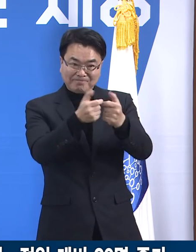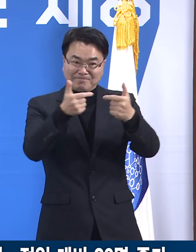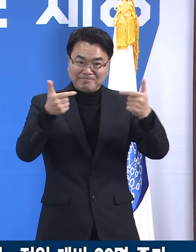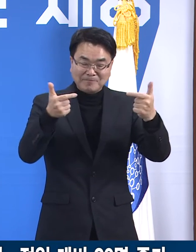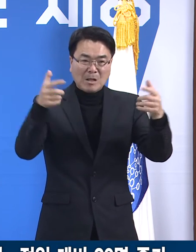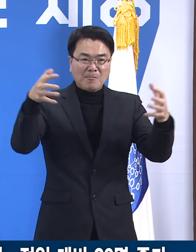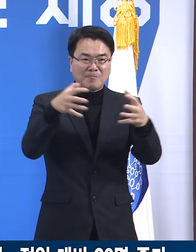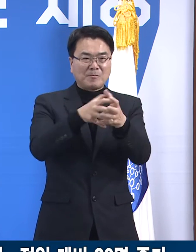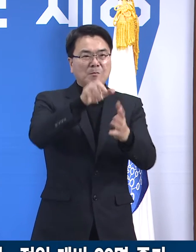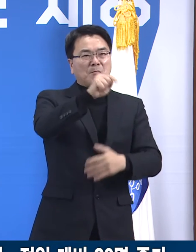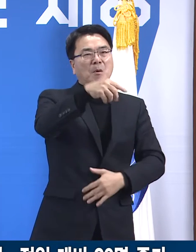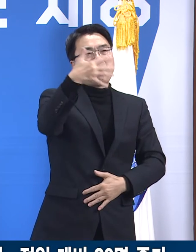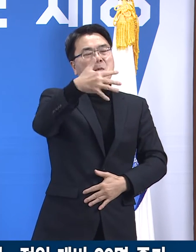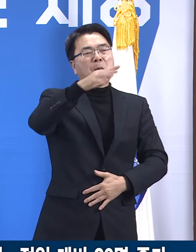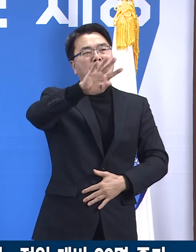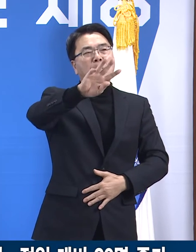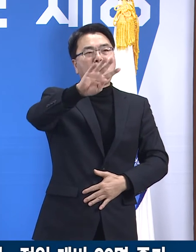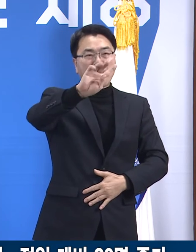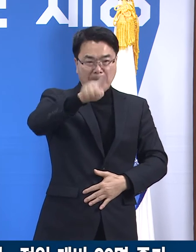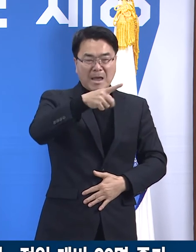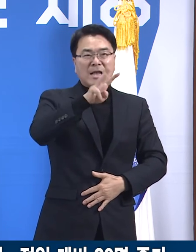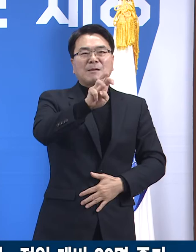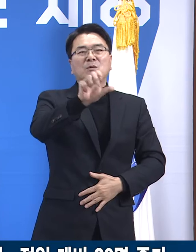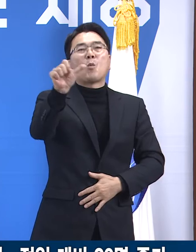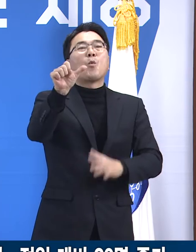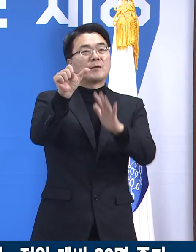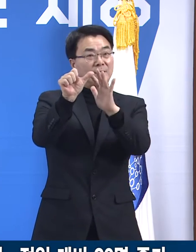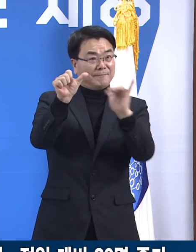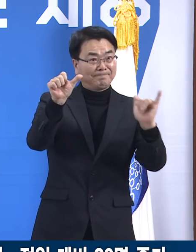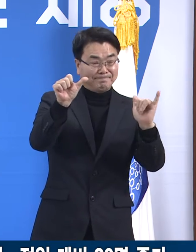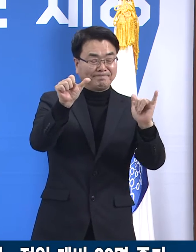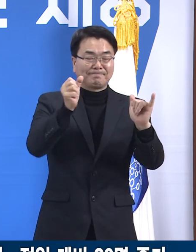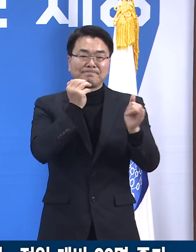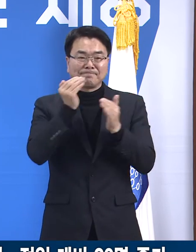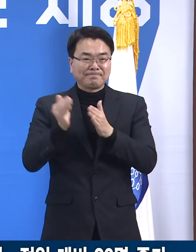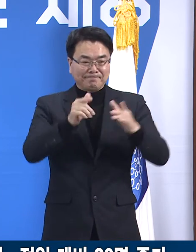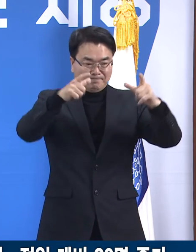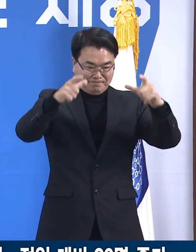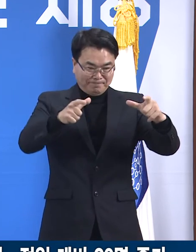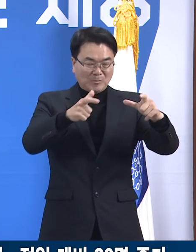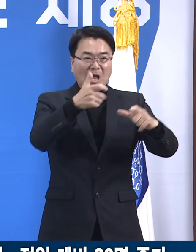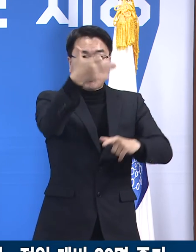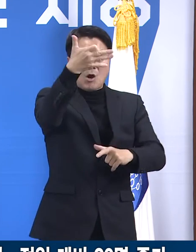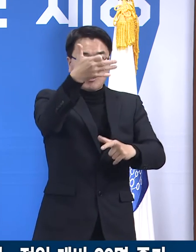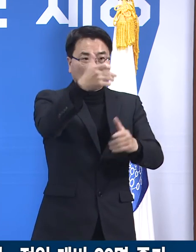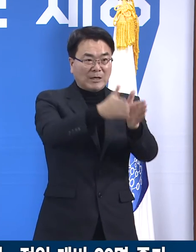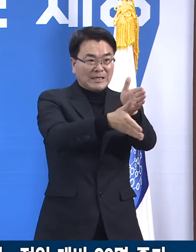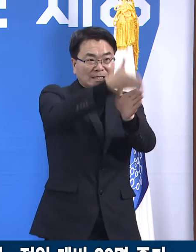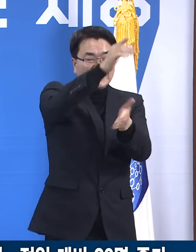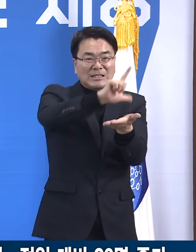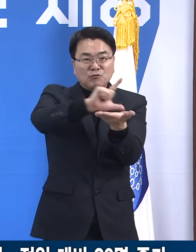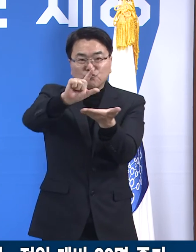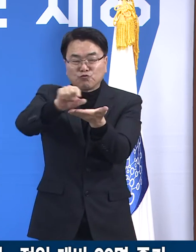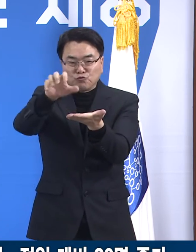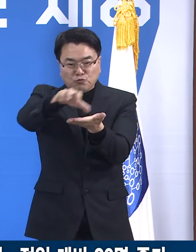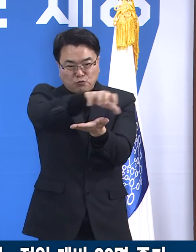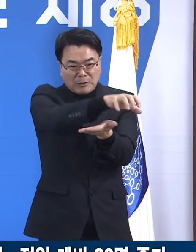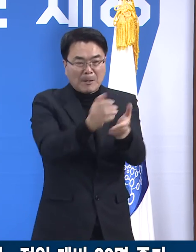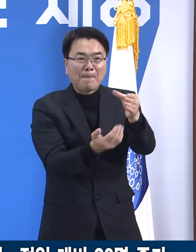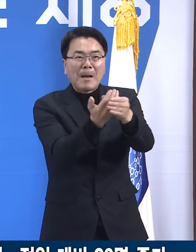총 19,145명입니다. 도내 19개의 시군에서 확진자가 발생했습니다.